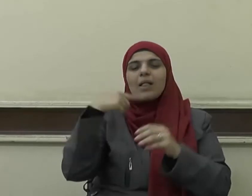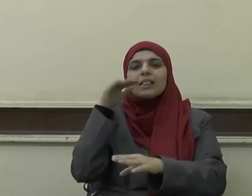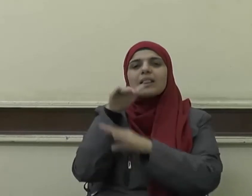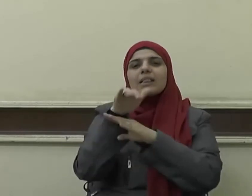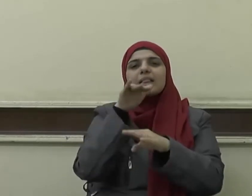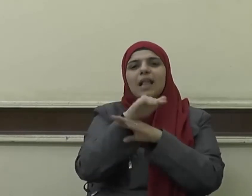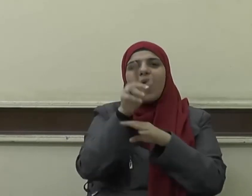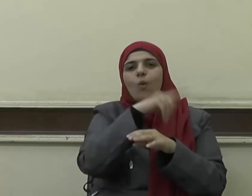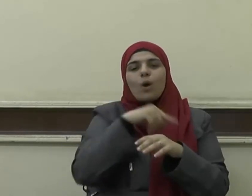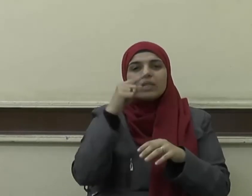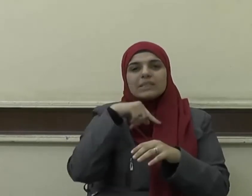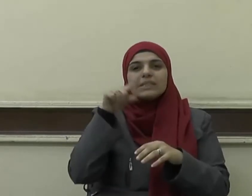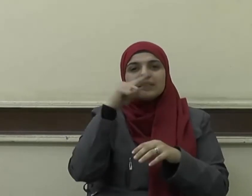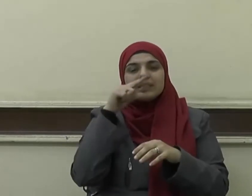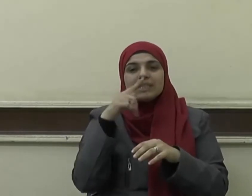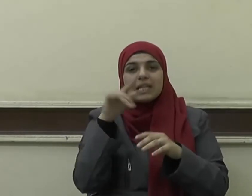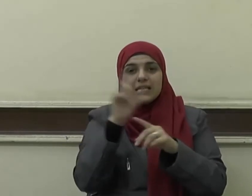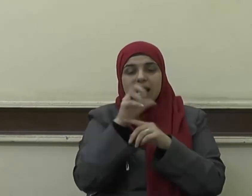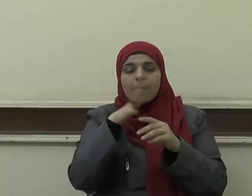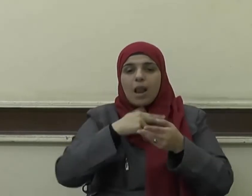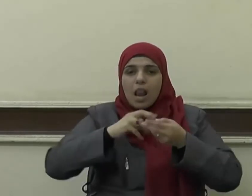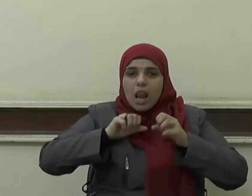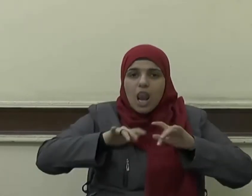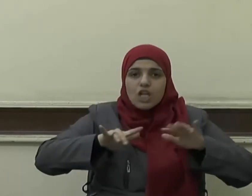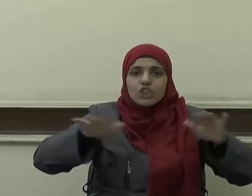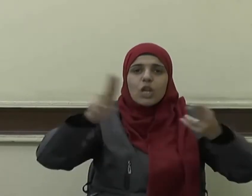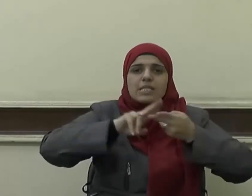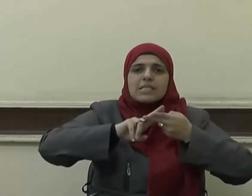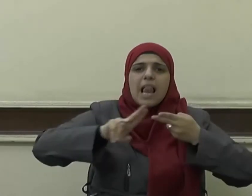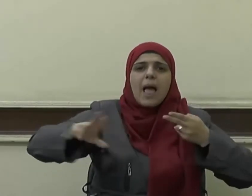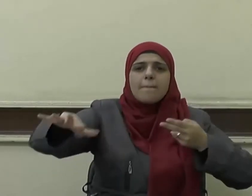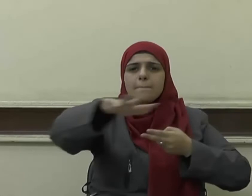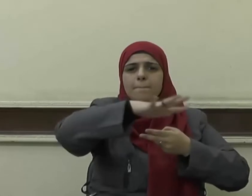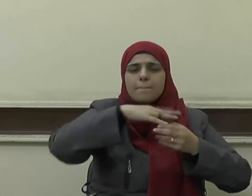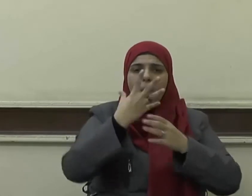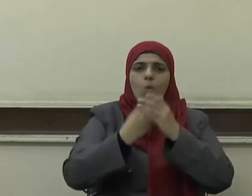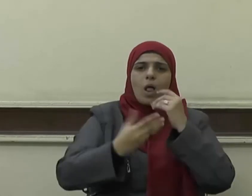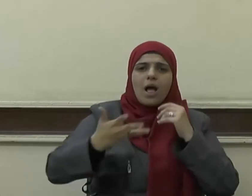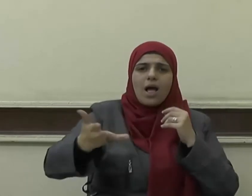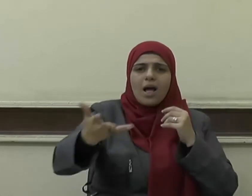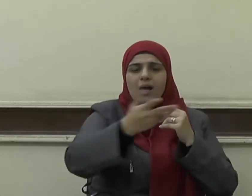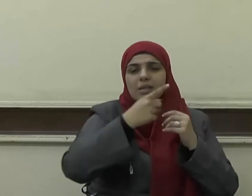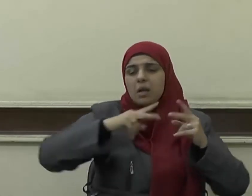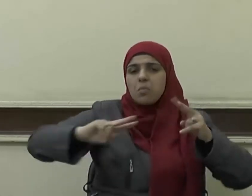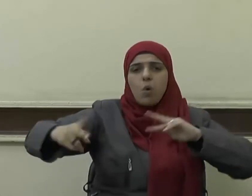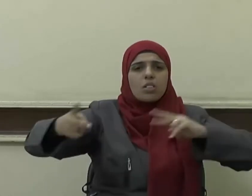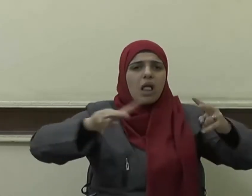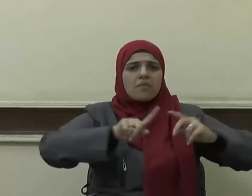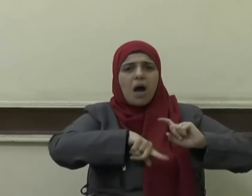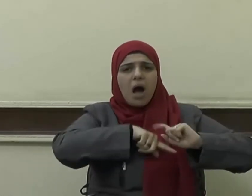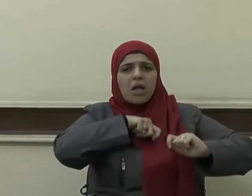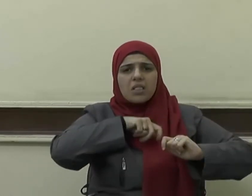بين أبناء المجتمع على اختلاف عقائدهم حيث يقول الحق سبحانه